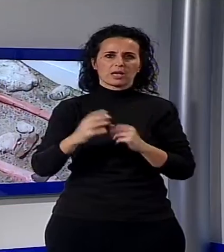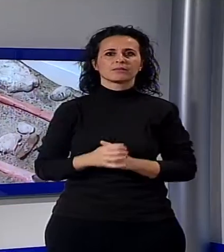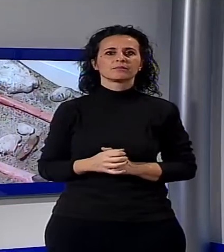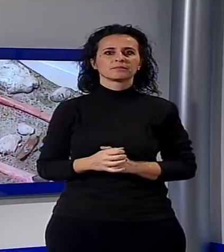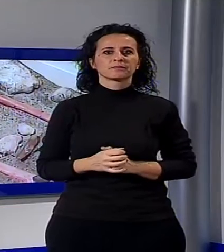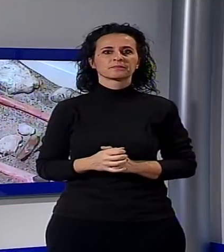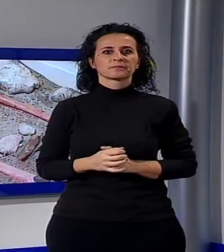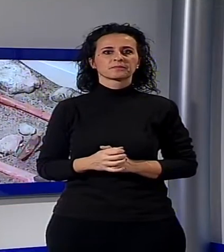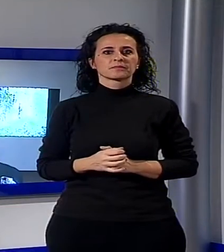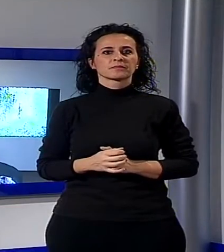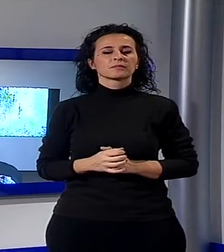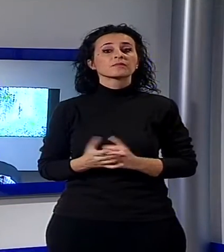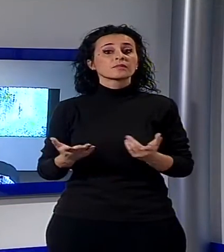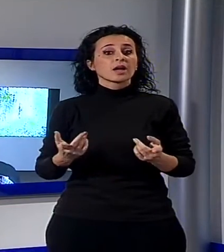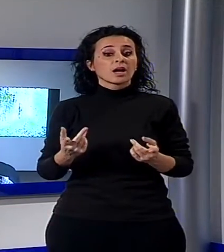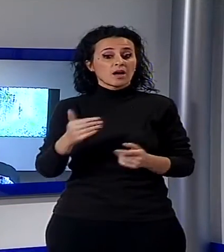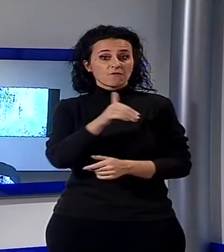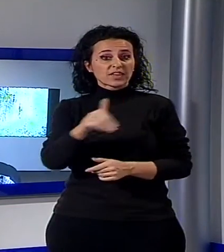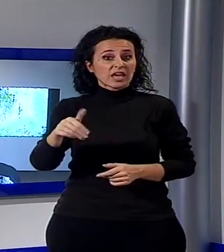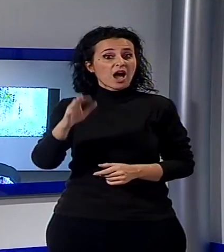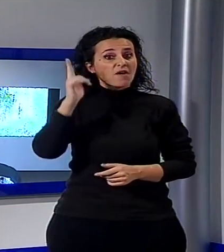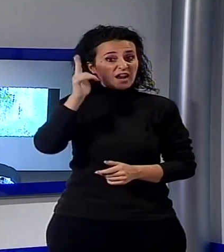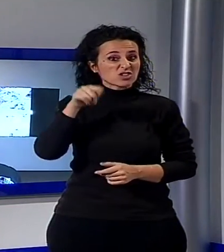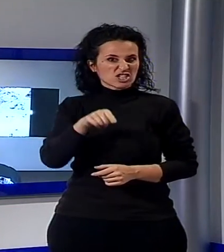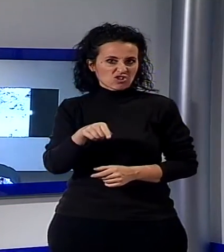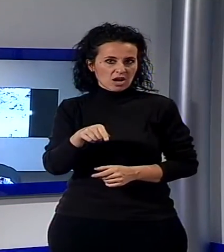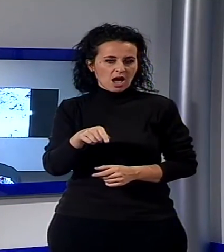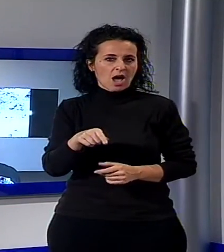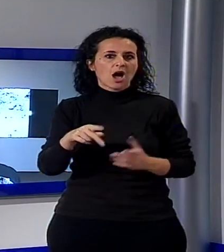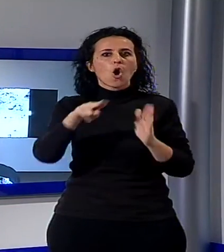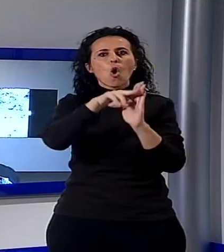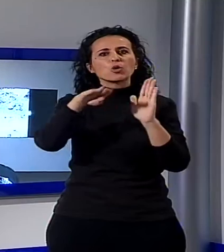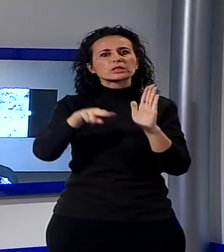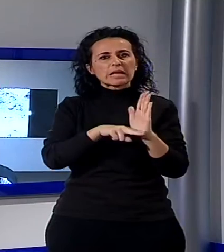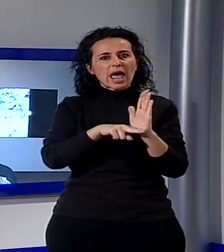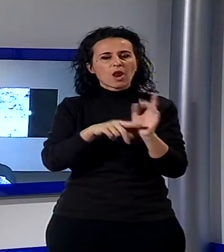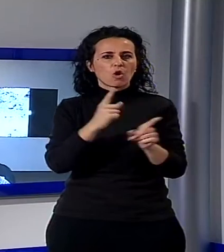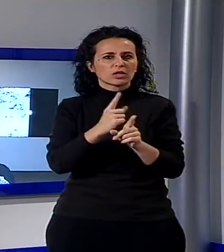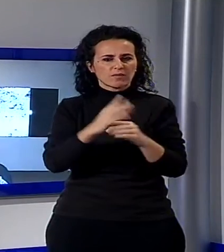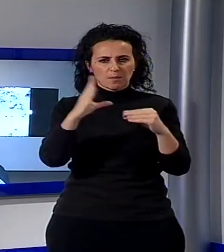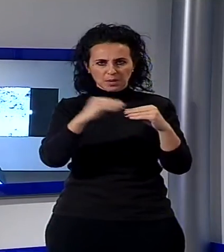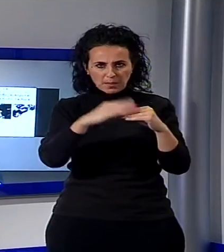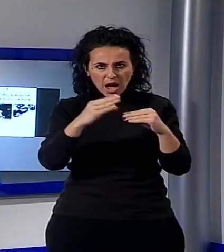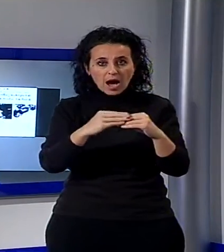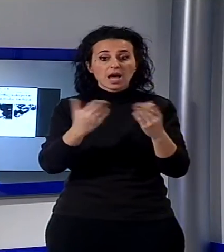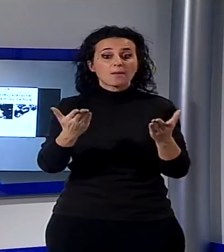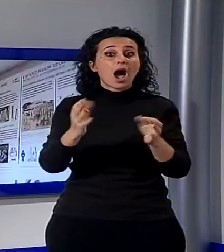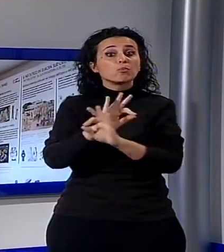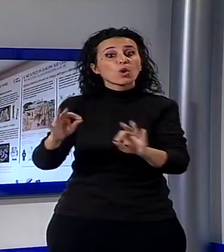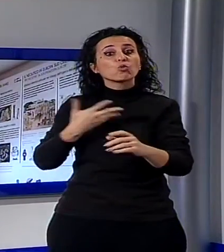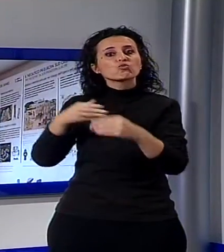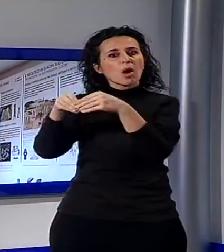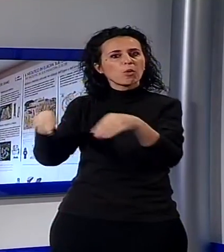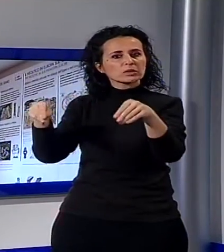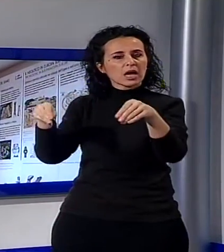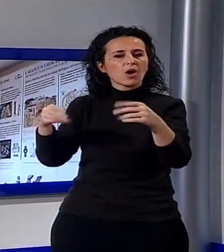la via Francigena, la riscopriamo, nel frattempo che ultimiamo l'ostello, avere una struttura museale come questa in tempi in cui i comuni faticano a